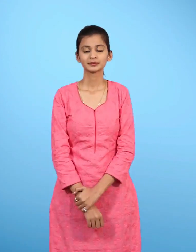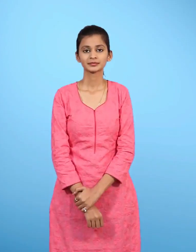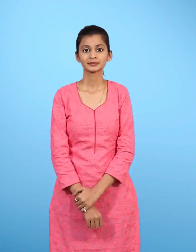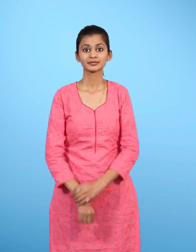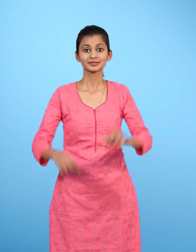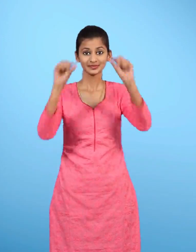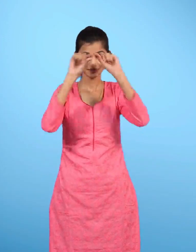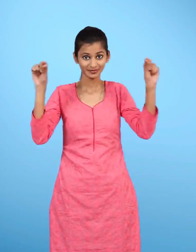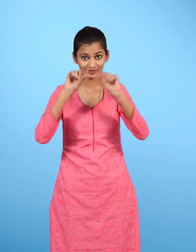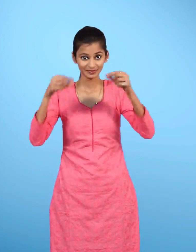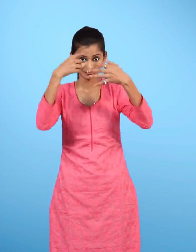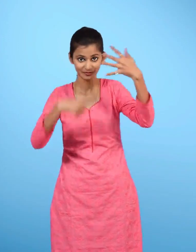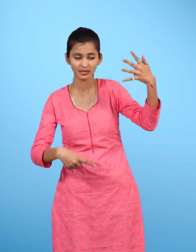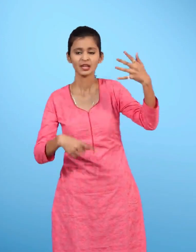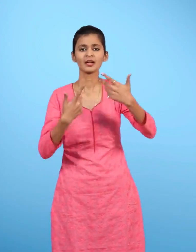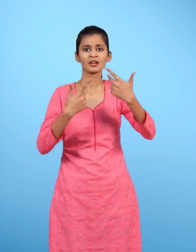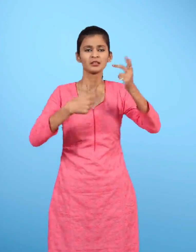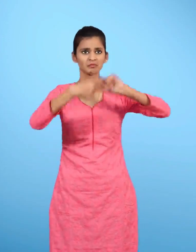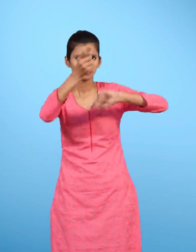इन वाक्यों को सही क्रम में लिखो